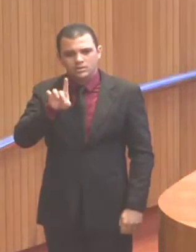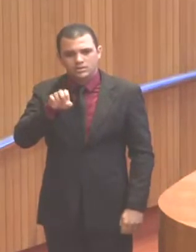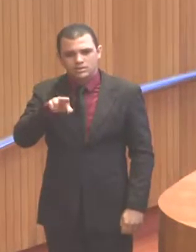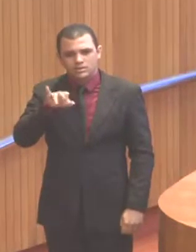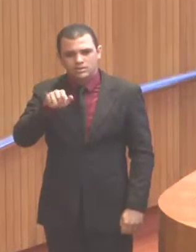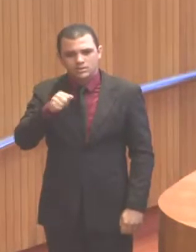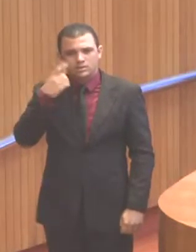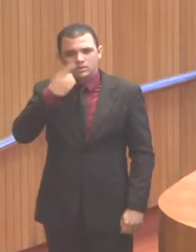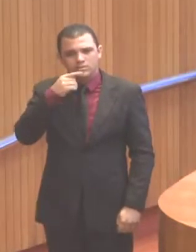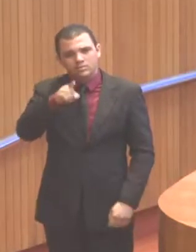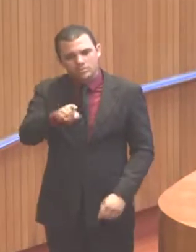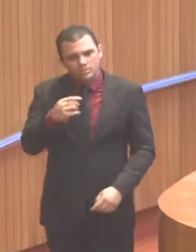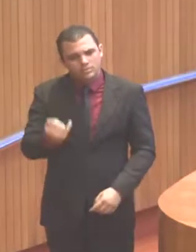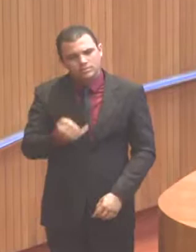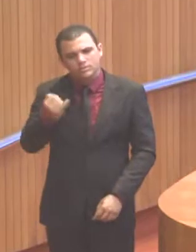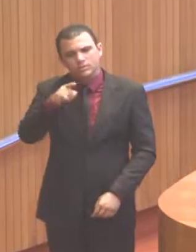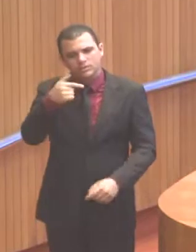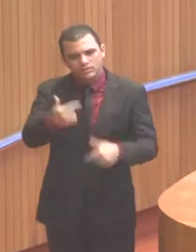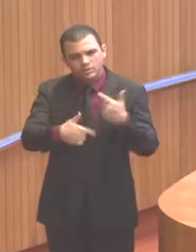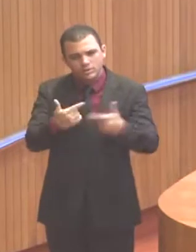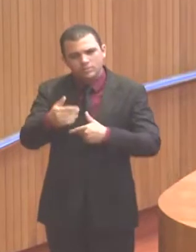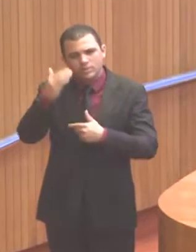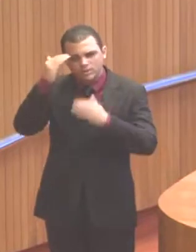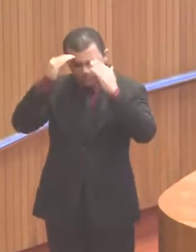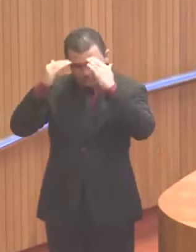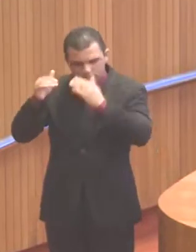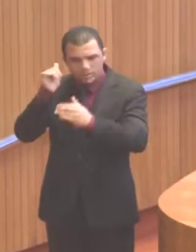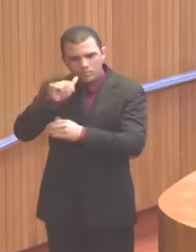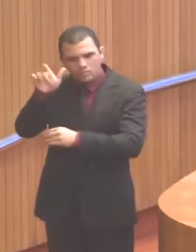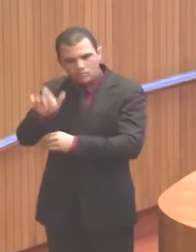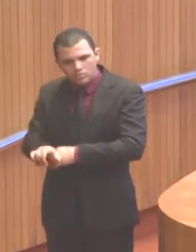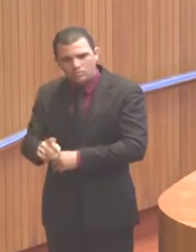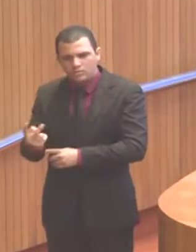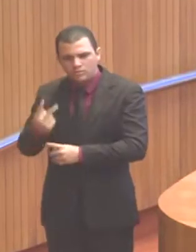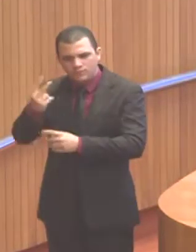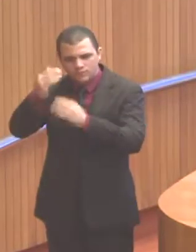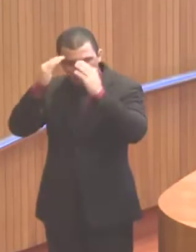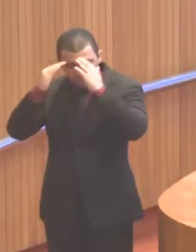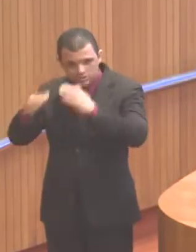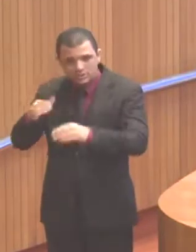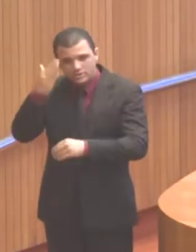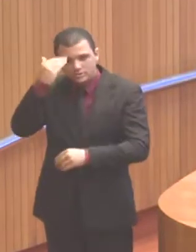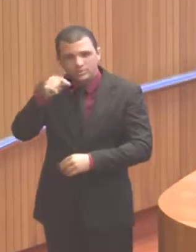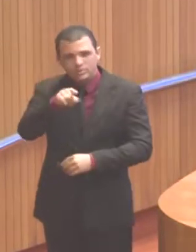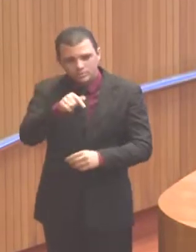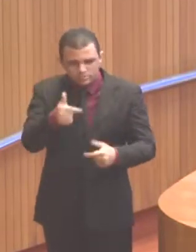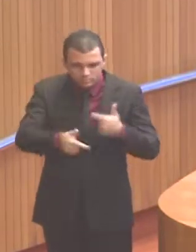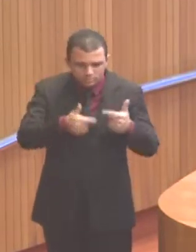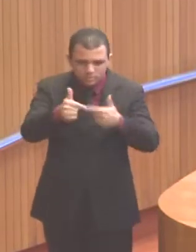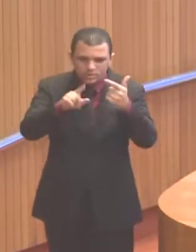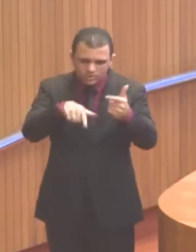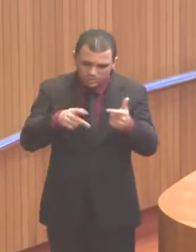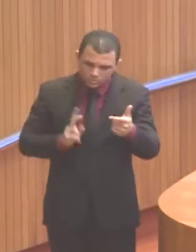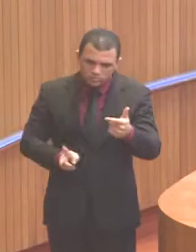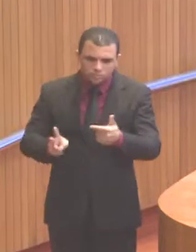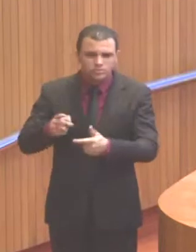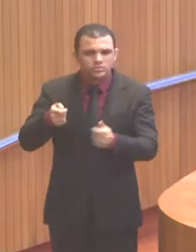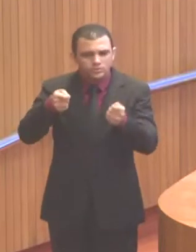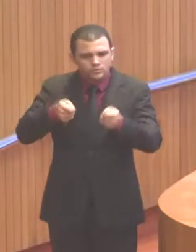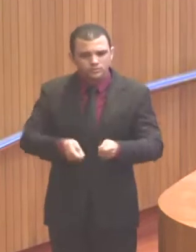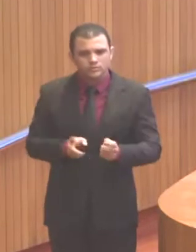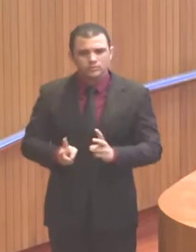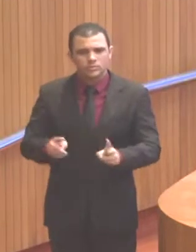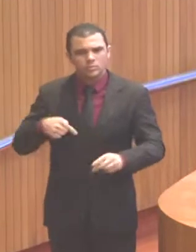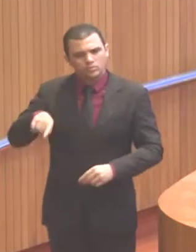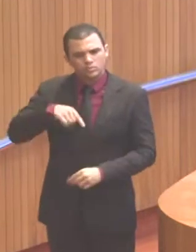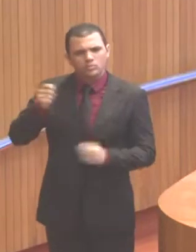das mulheres nesta casa. Eu acho que essa é uma luta continuada, é uma luta permanente, e é uma luta que é possível. Eu acredito muito que nós,